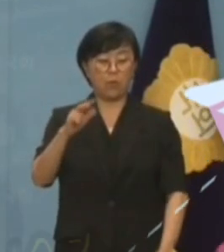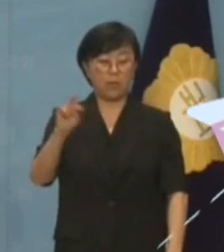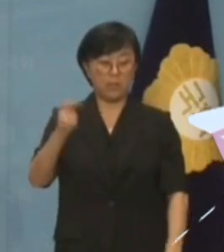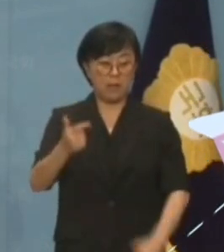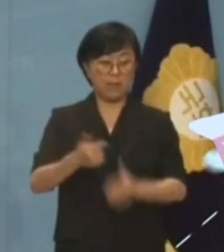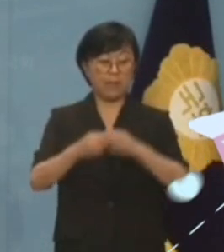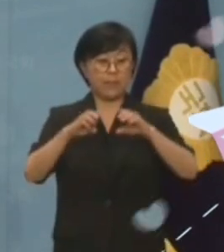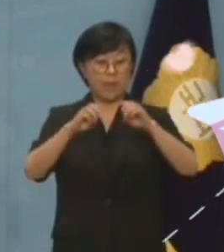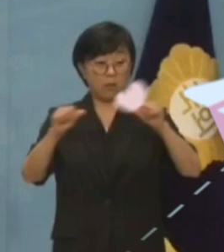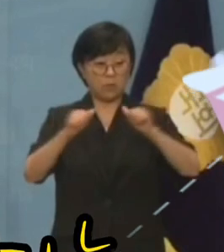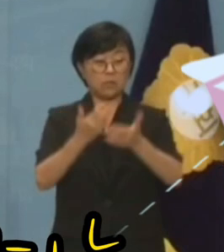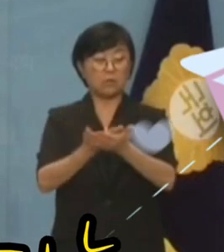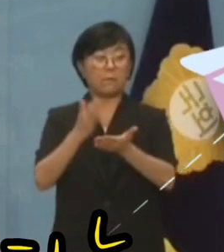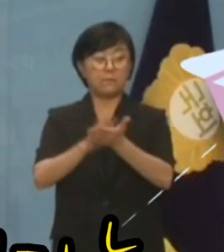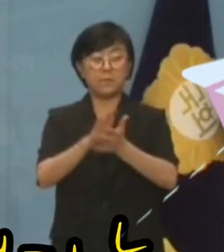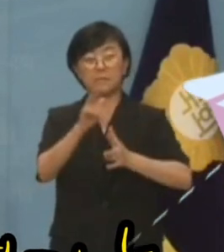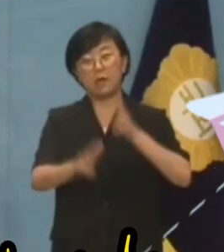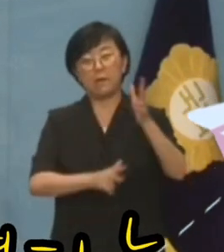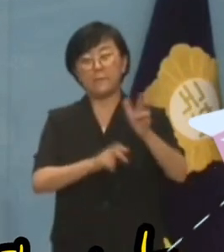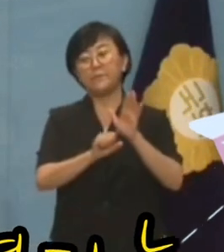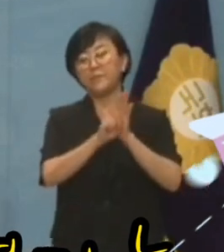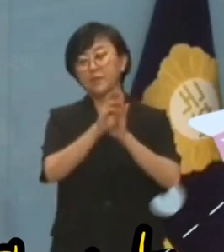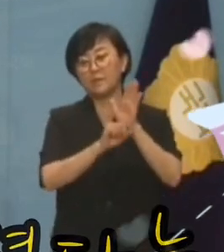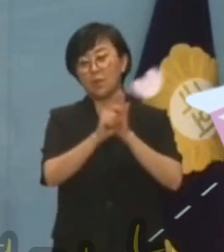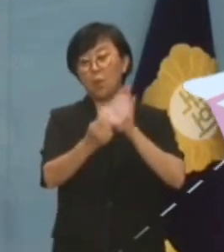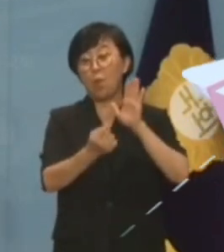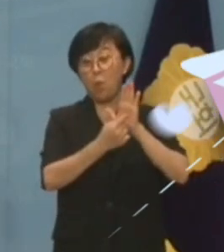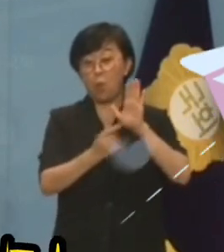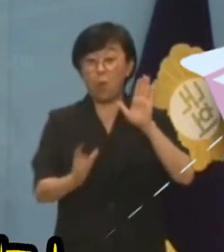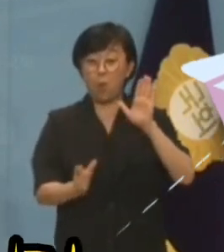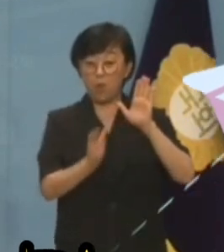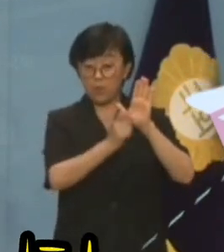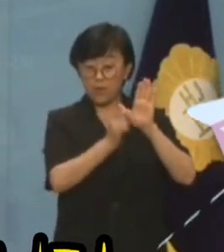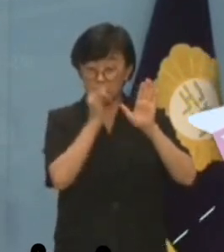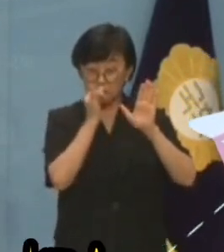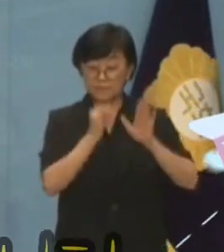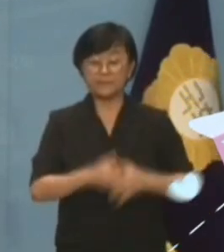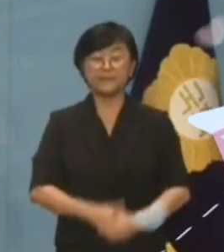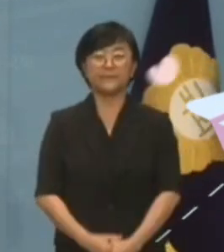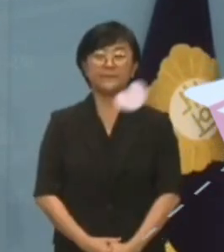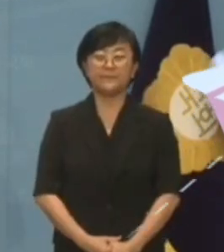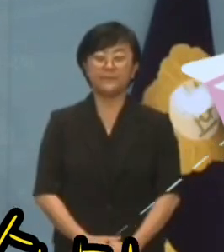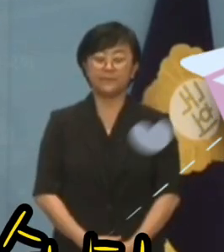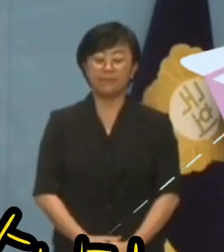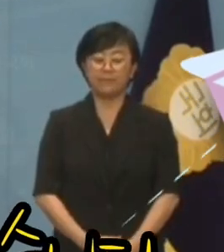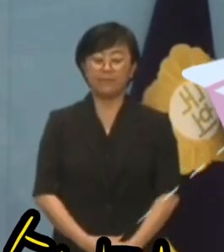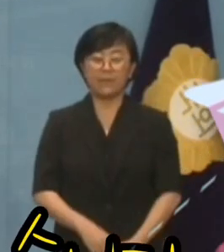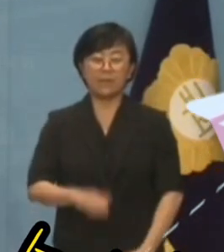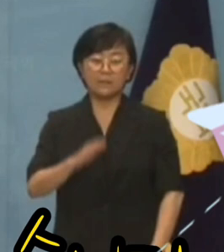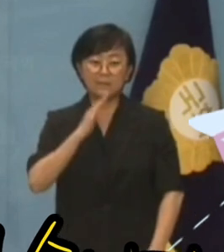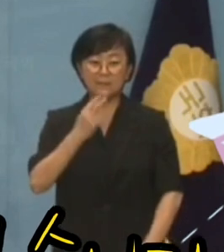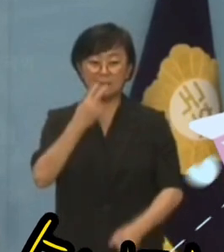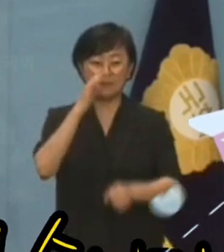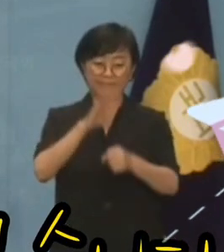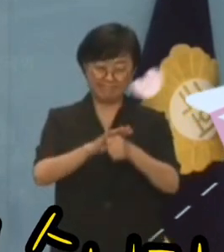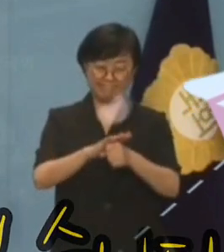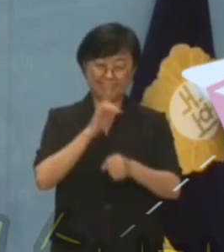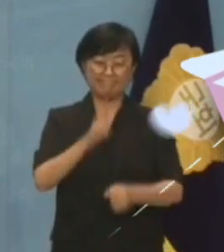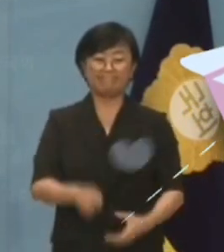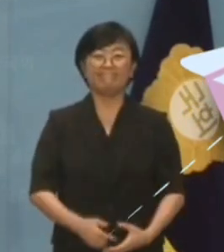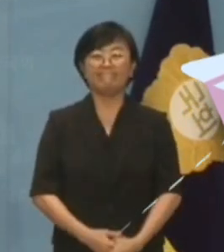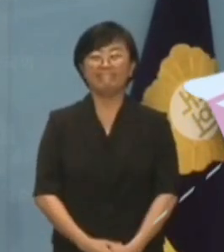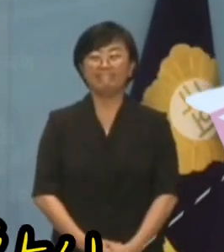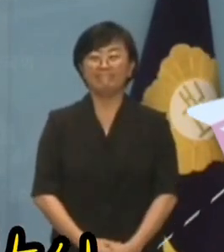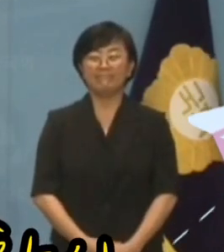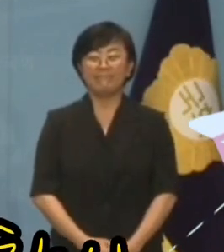지역에 정비사업 입찰 공고를 올렸다는 언론 보도가 있었습니다. 정말 어처구니 없습니다.